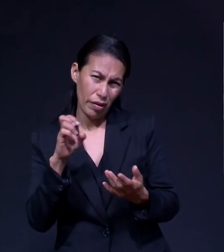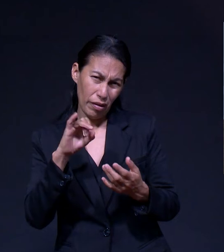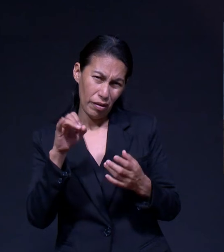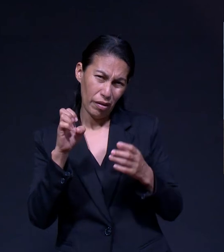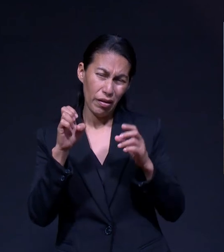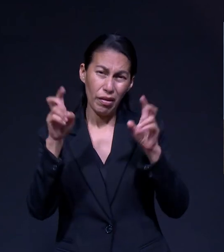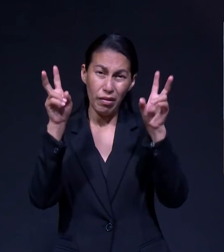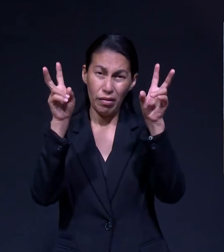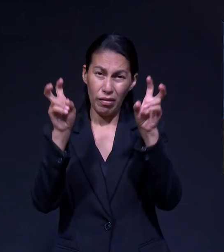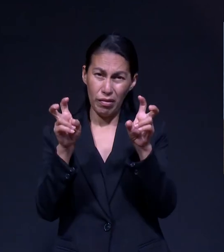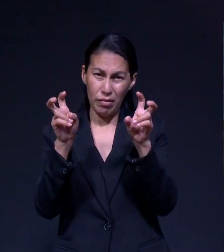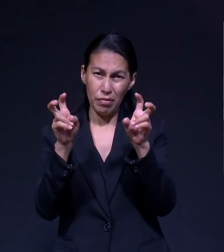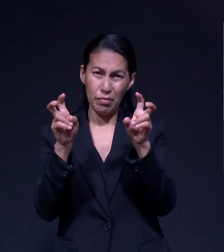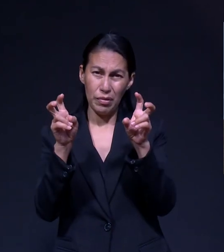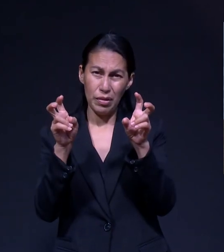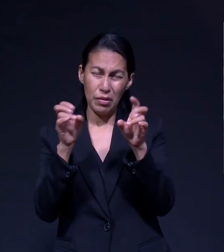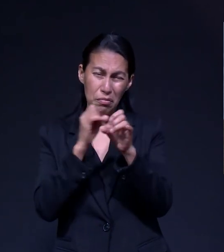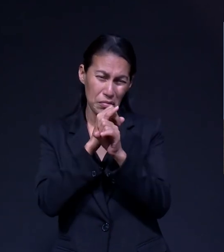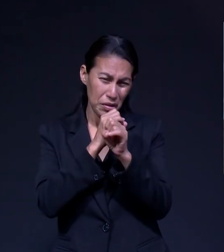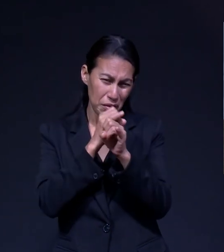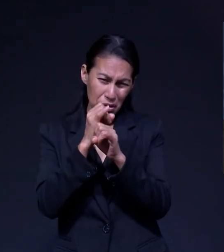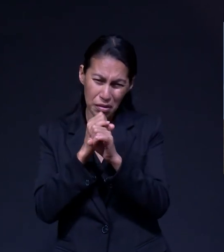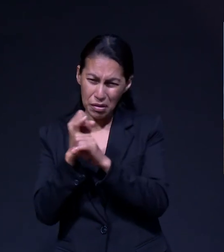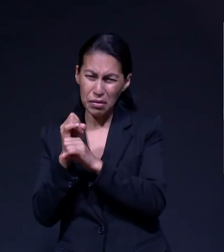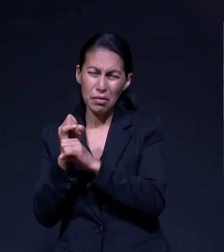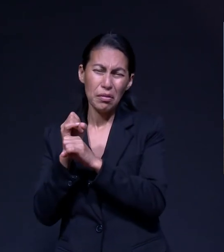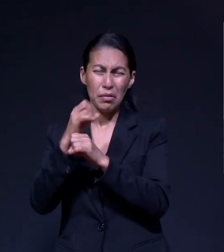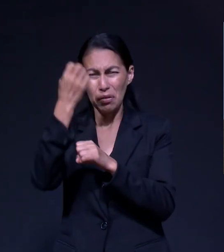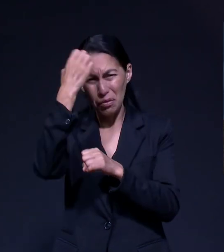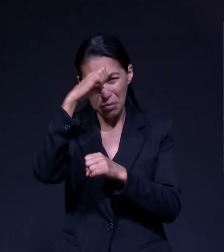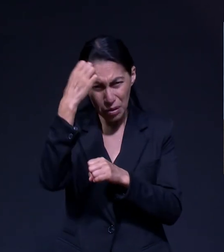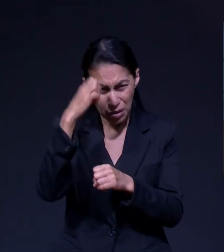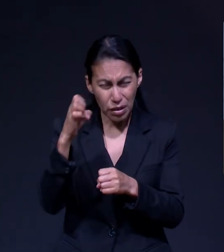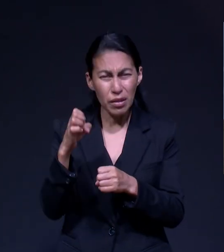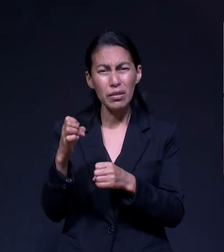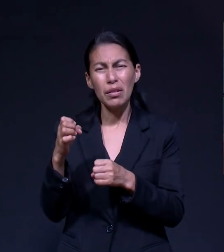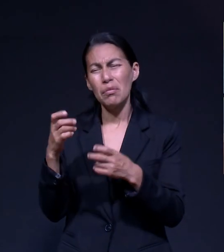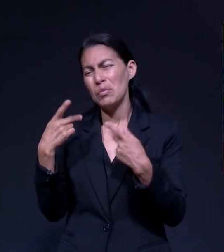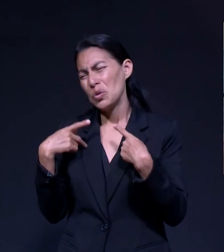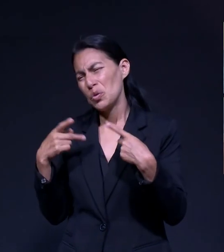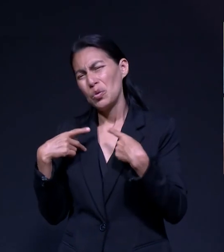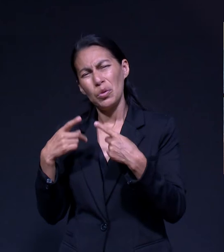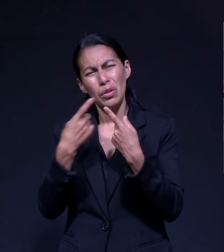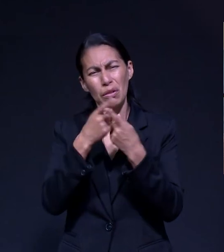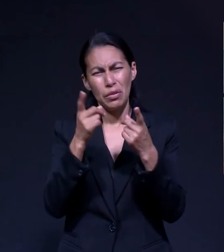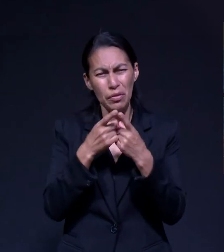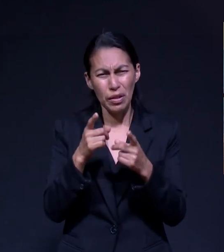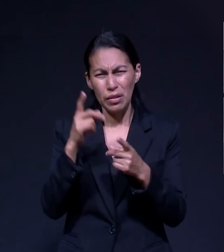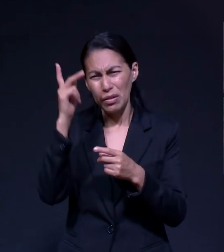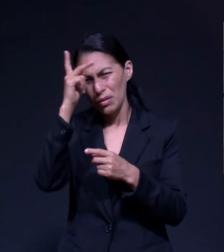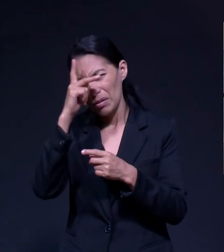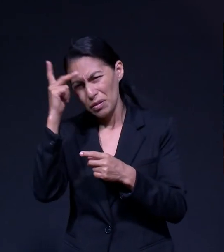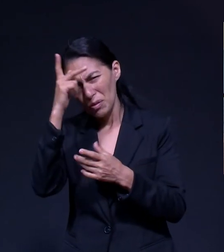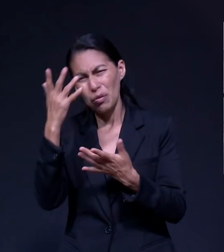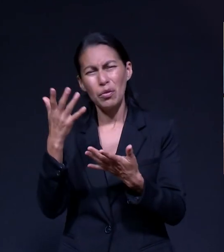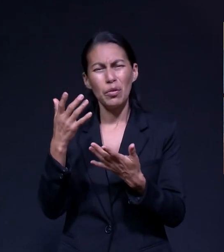Profundizar Y Hacer Una Investigación Con Experiencias De Personas Con Expertos Sociólogos Antropólogos